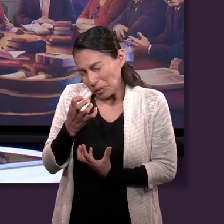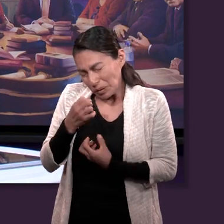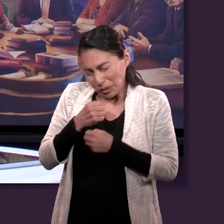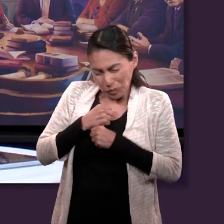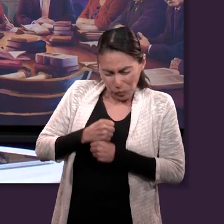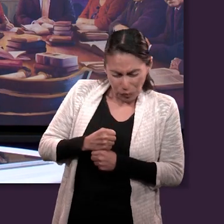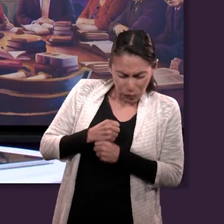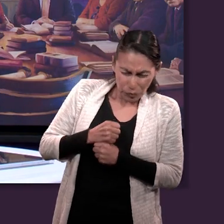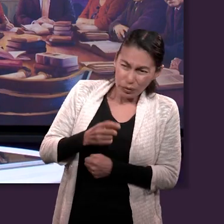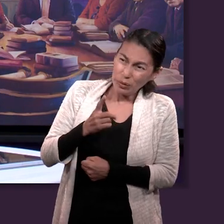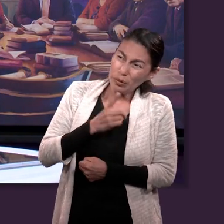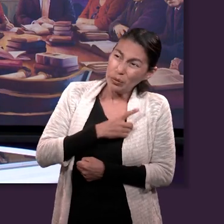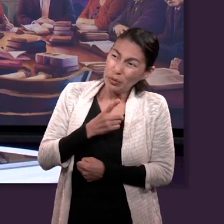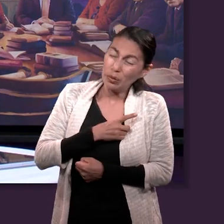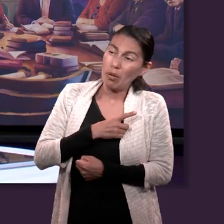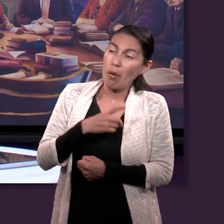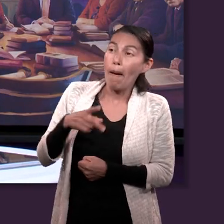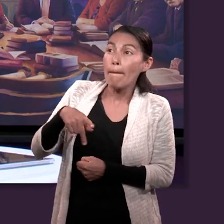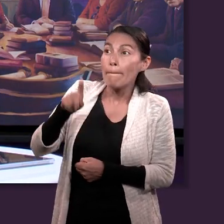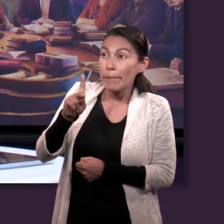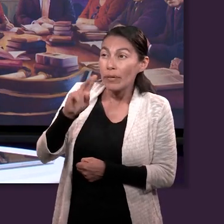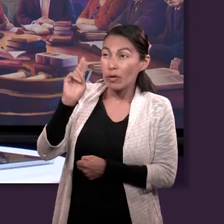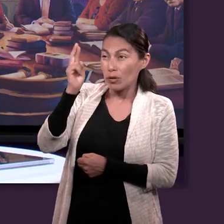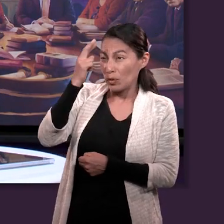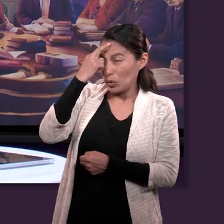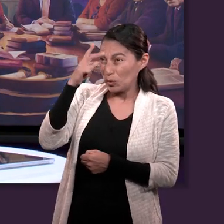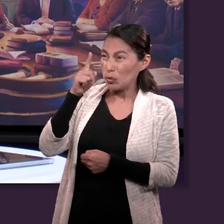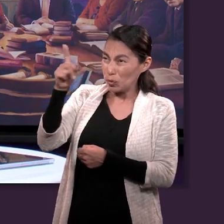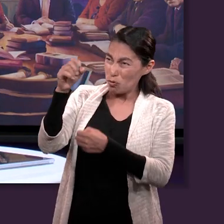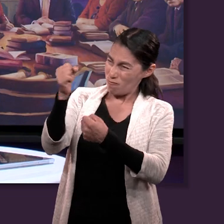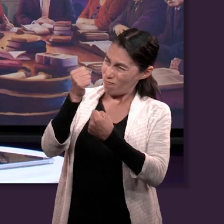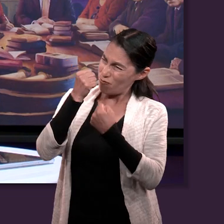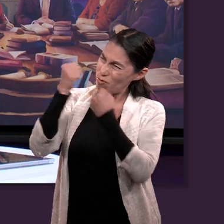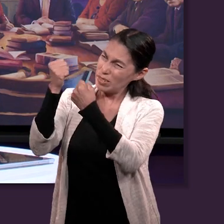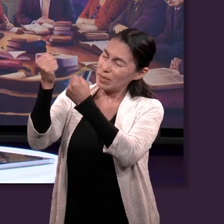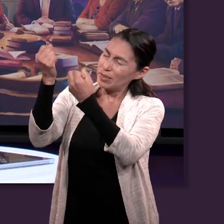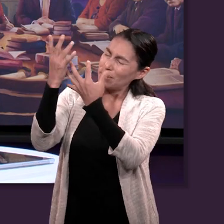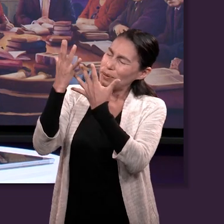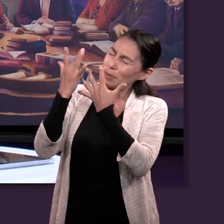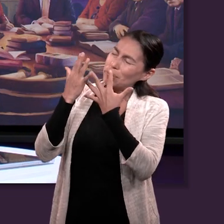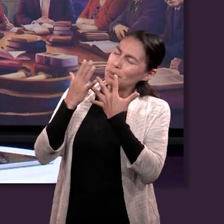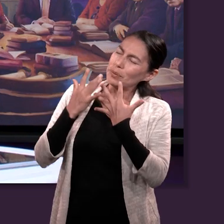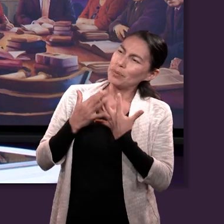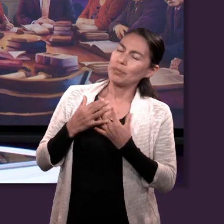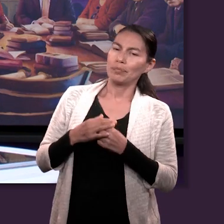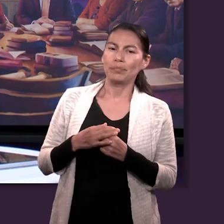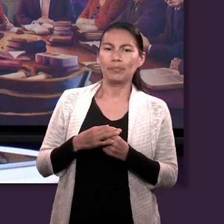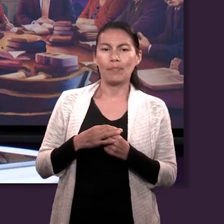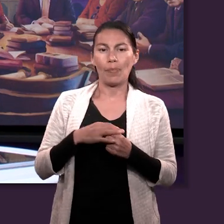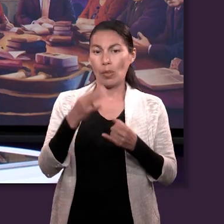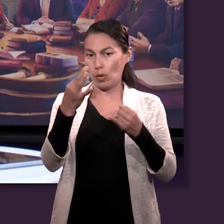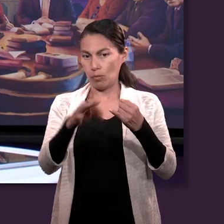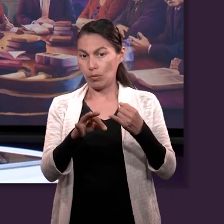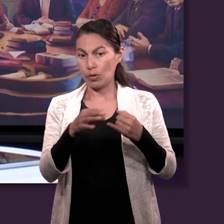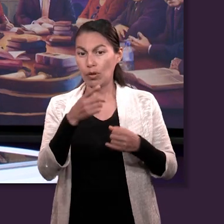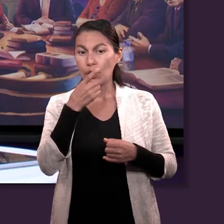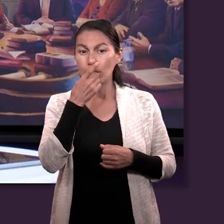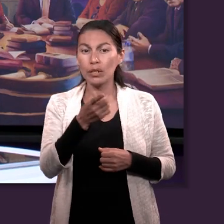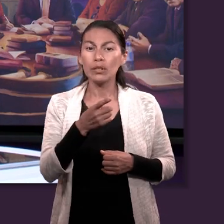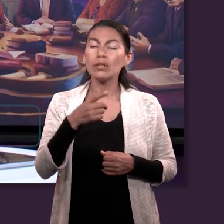siento triste, me siento desanimado, pero te reconozco como mi roca. Y termina diciendo, y